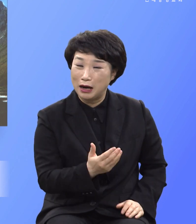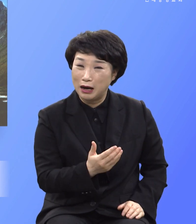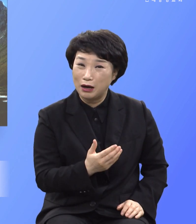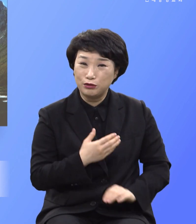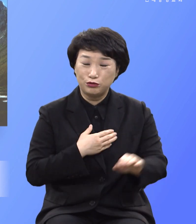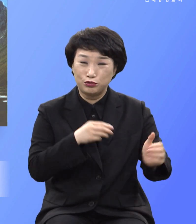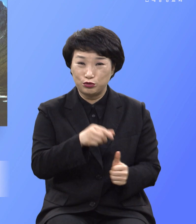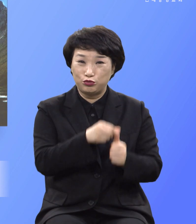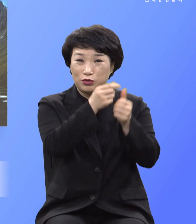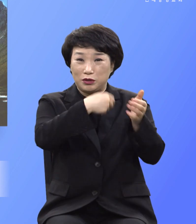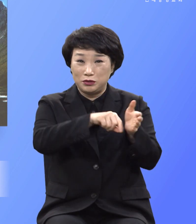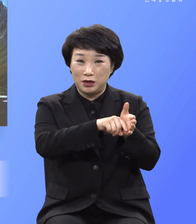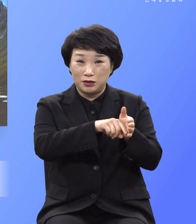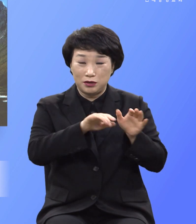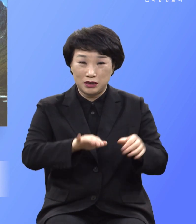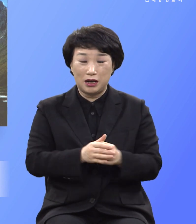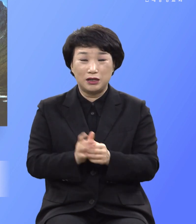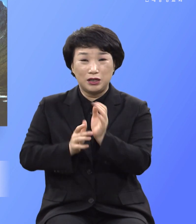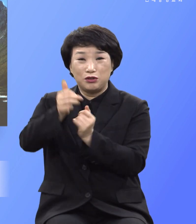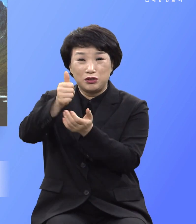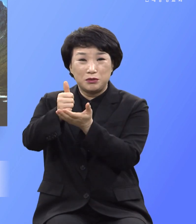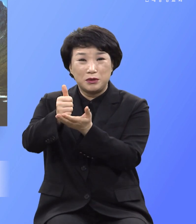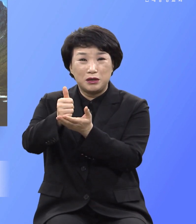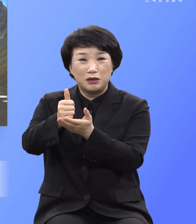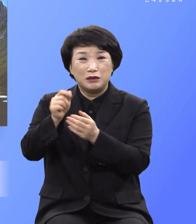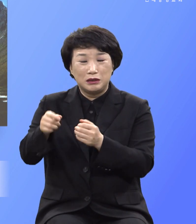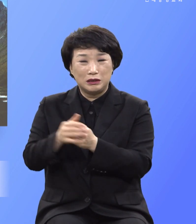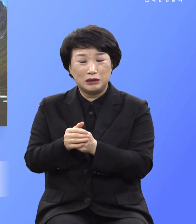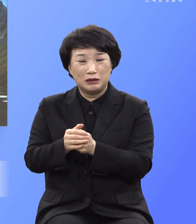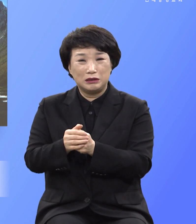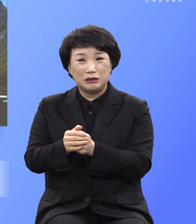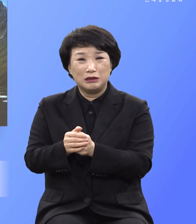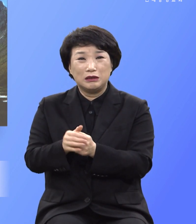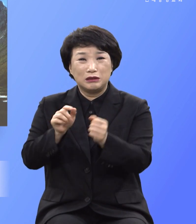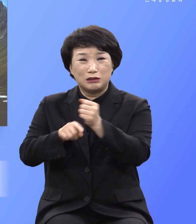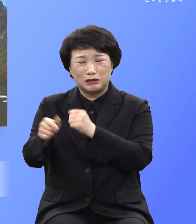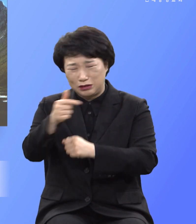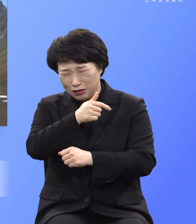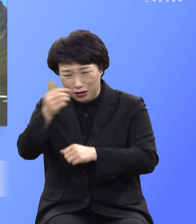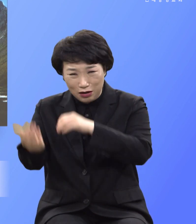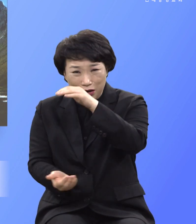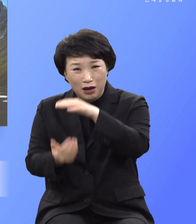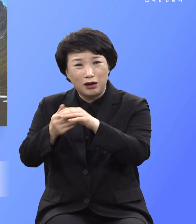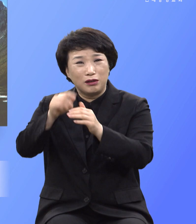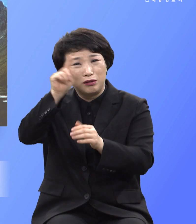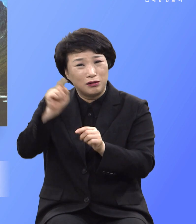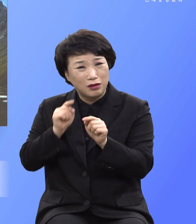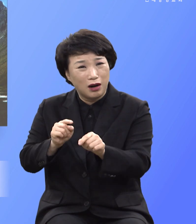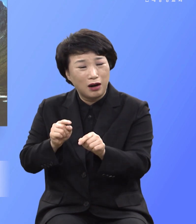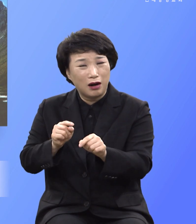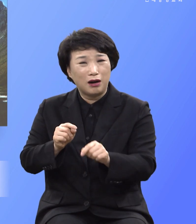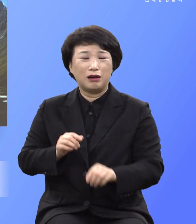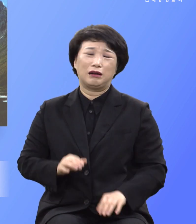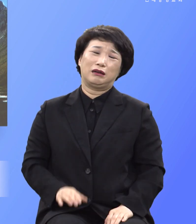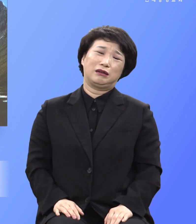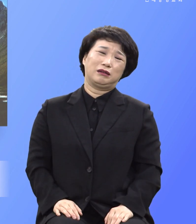살려주시려고 그토록 큰 뜻을 행하셨는지 누가 아느냐 구원받은